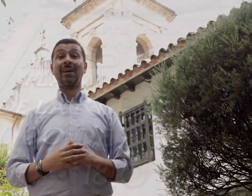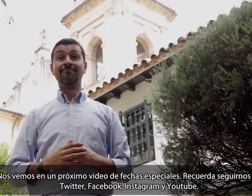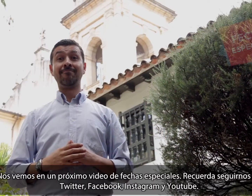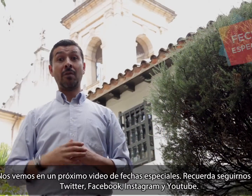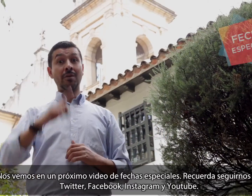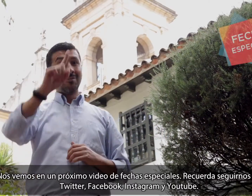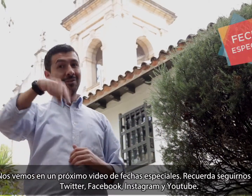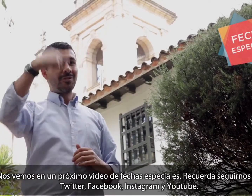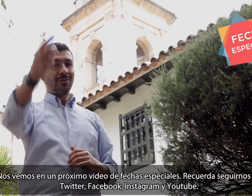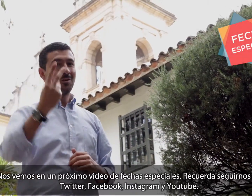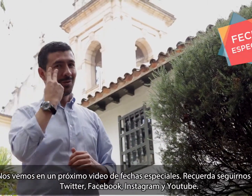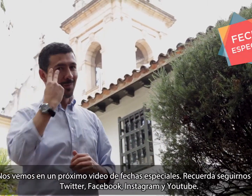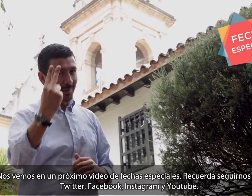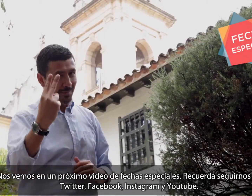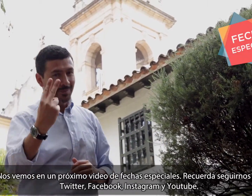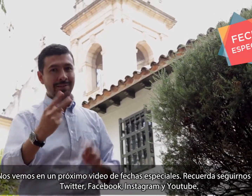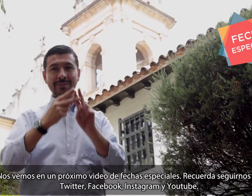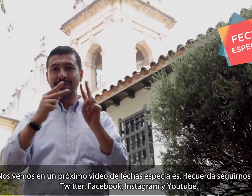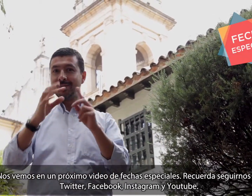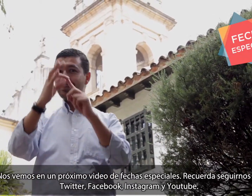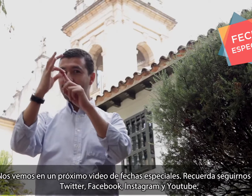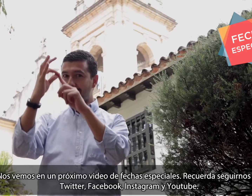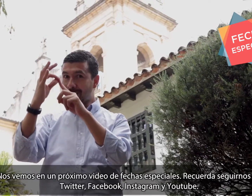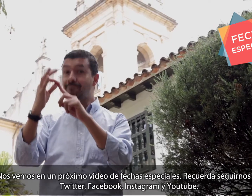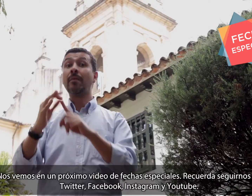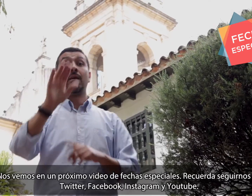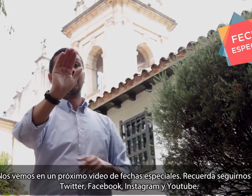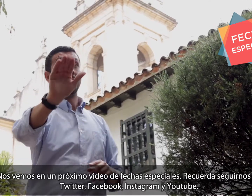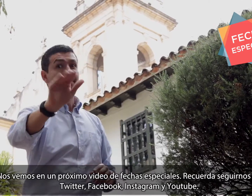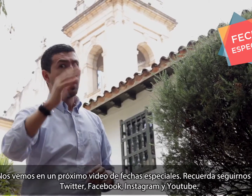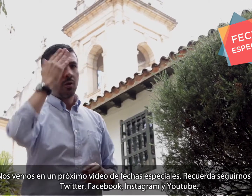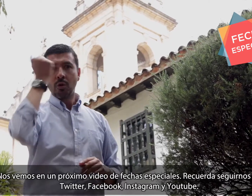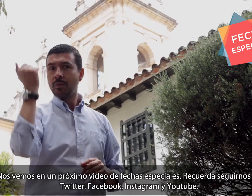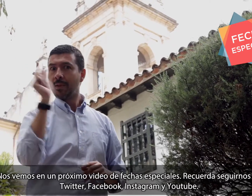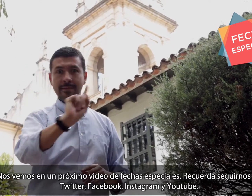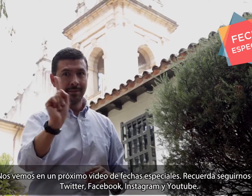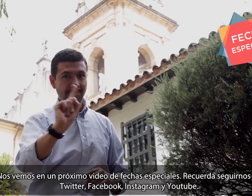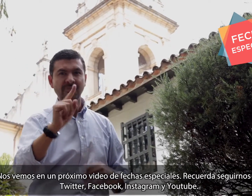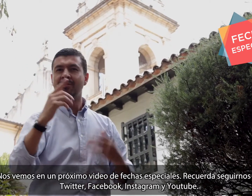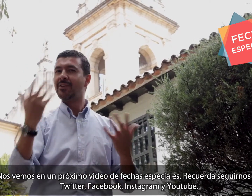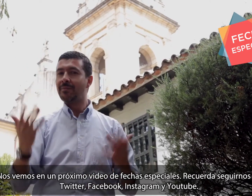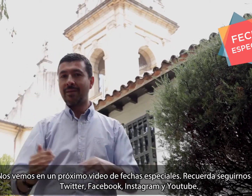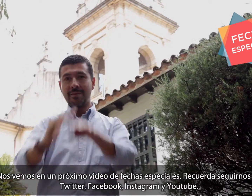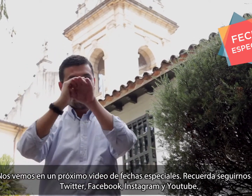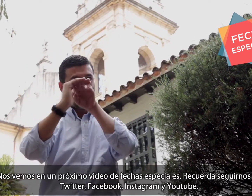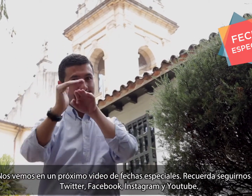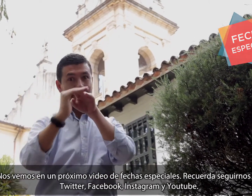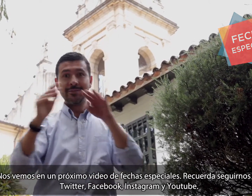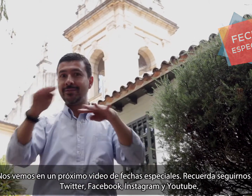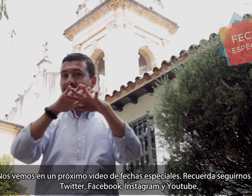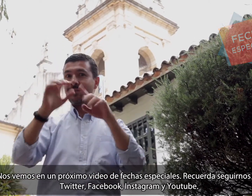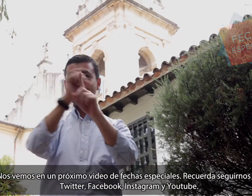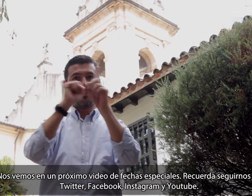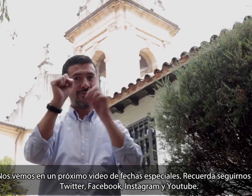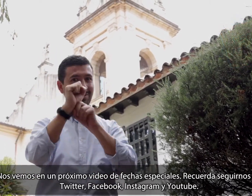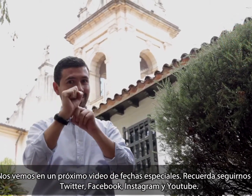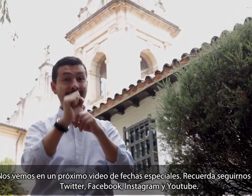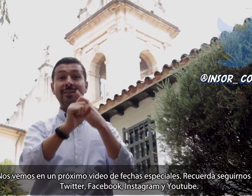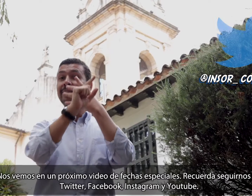Nos vemos en un próximo video de Fechas Especiales. Recuerda seguirnos en